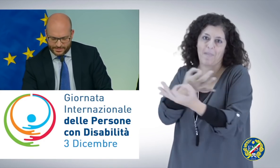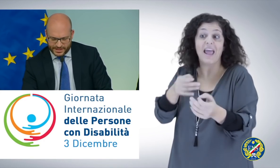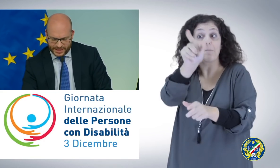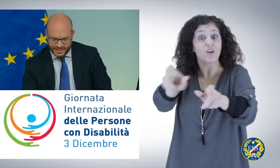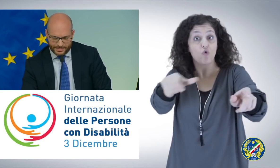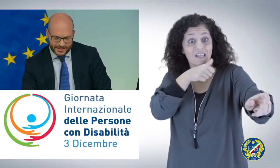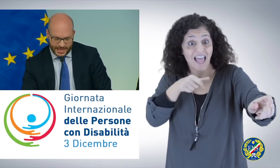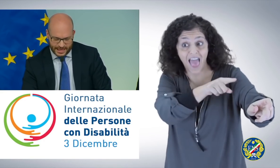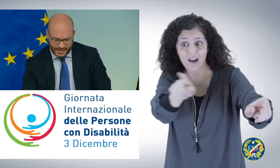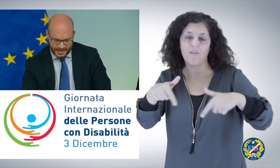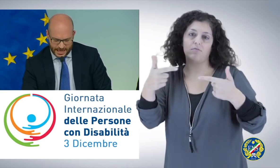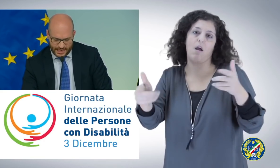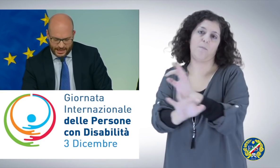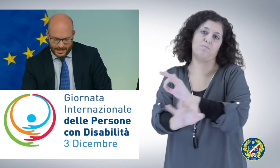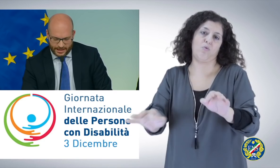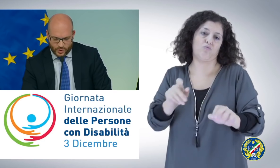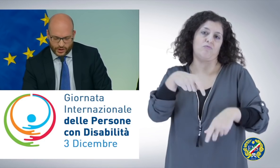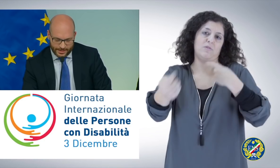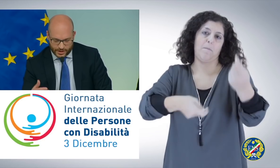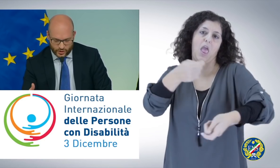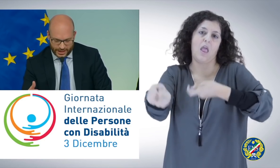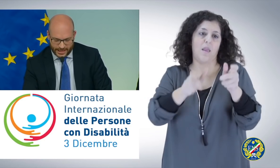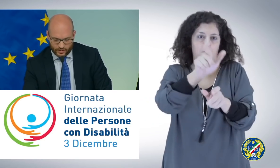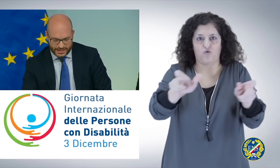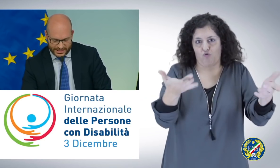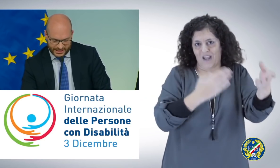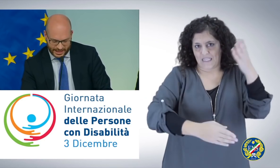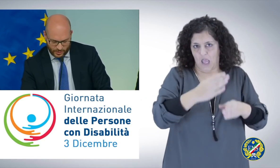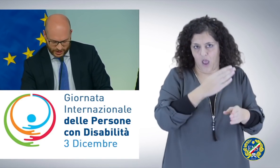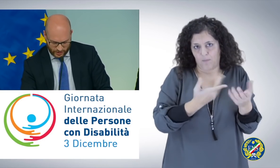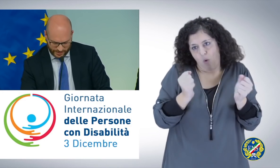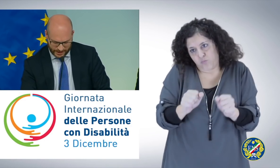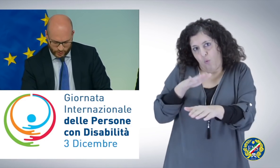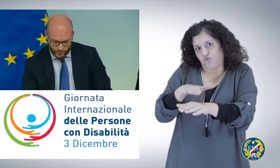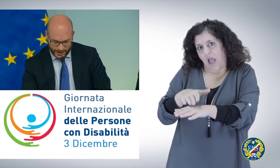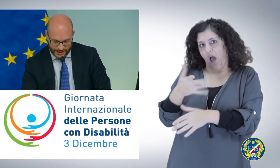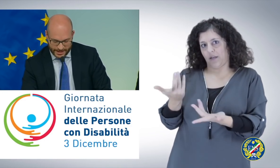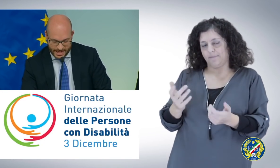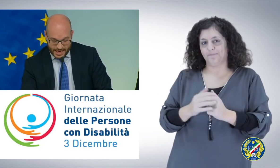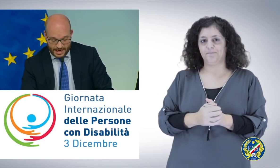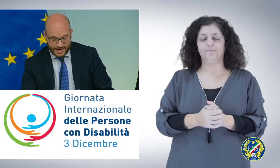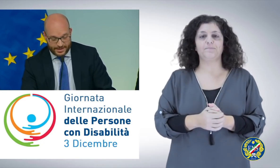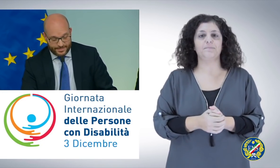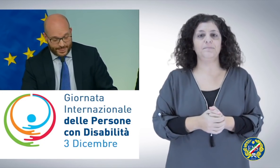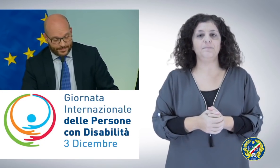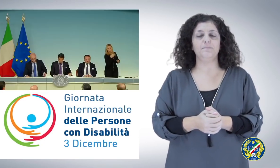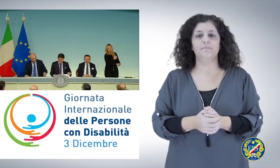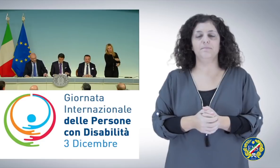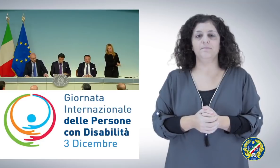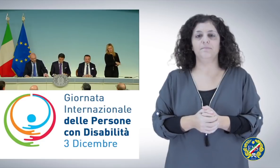spesi e spesi anche in modo che le persone che hanno queste necessità possano ovviamente usufruirne. Con